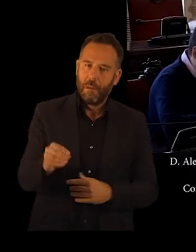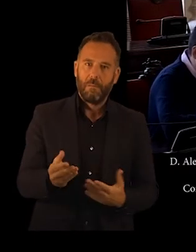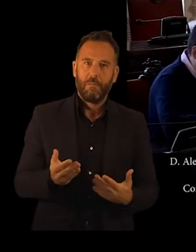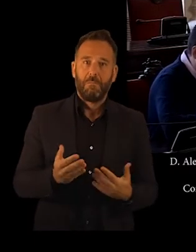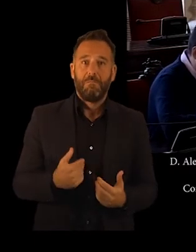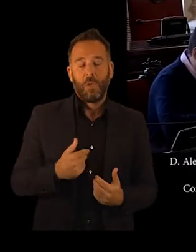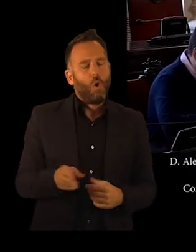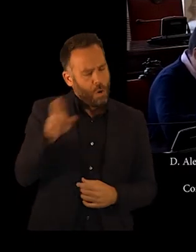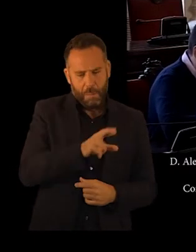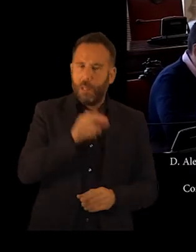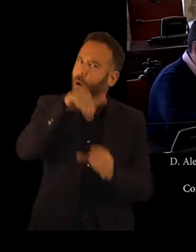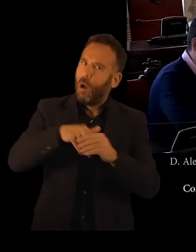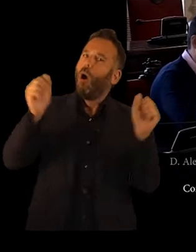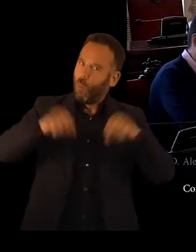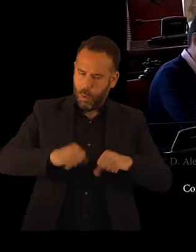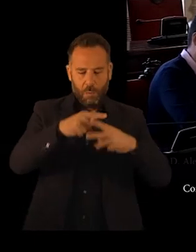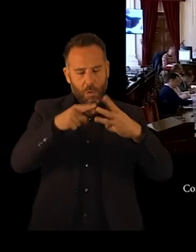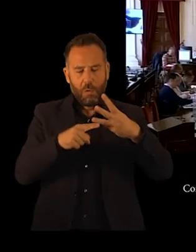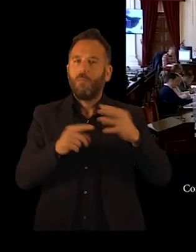Insisto, vamos a votar a favor de los tres puntos.